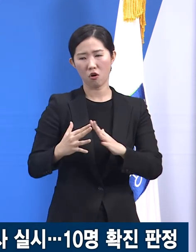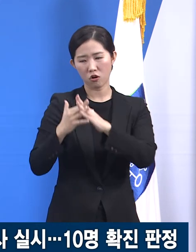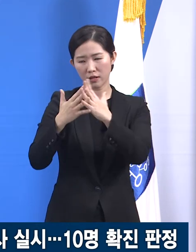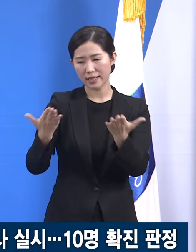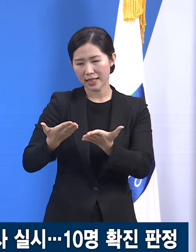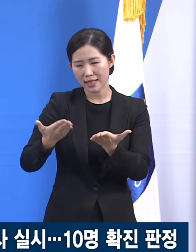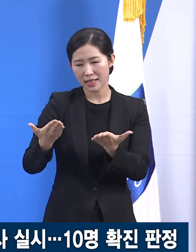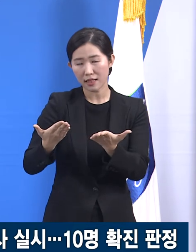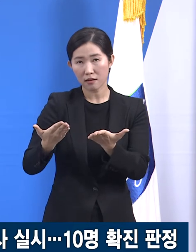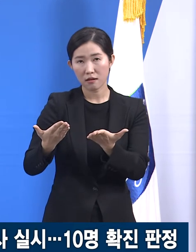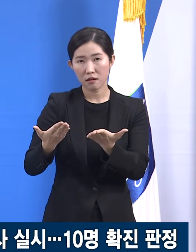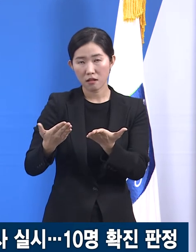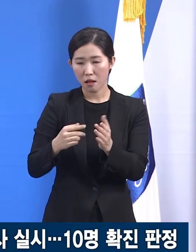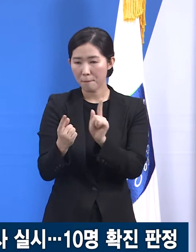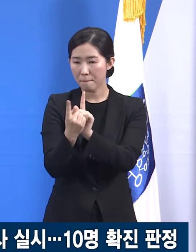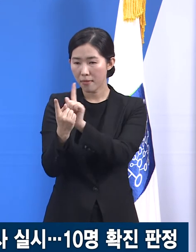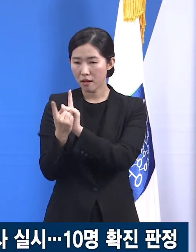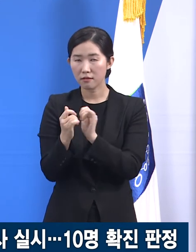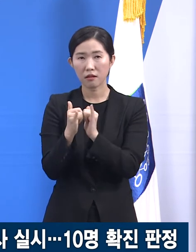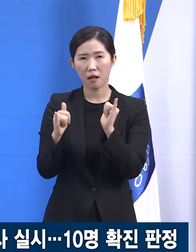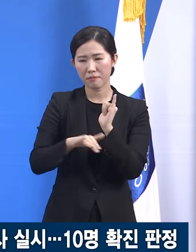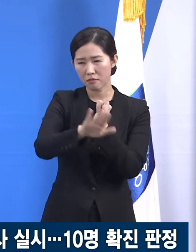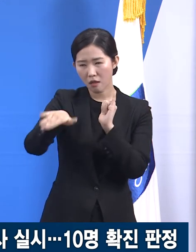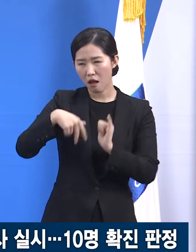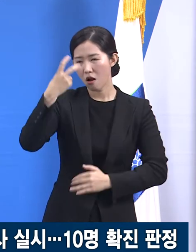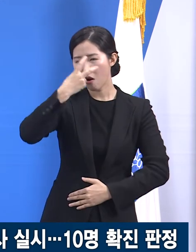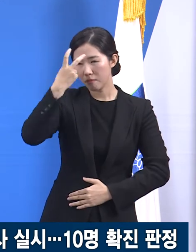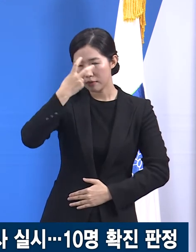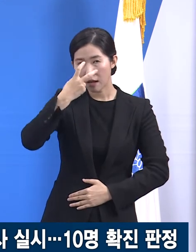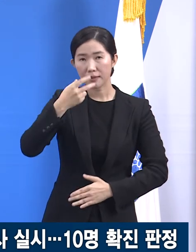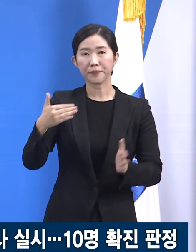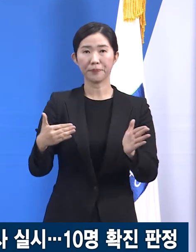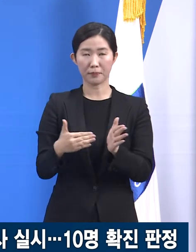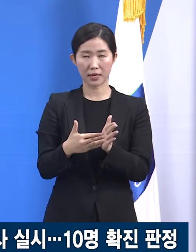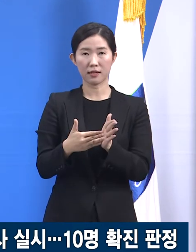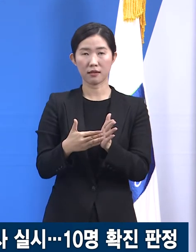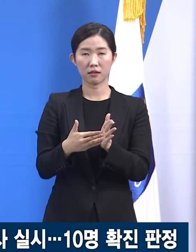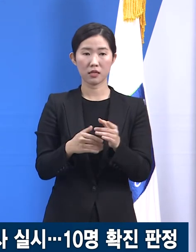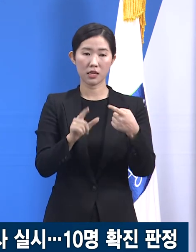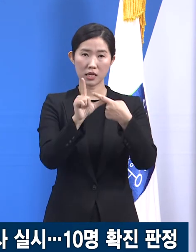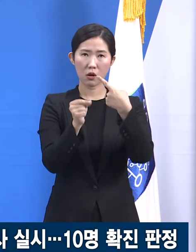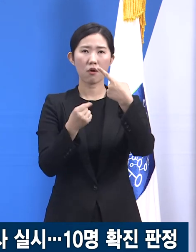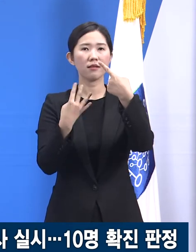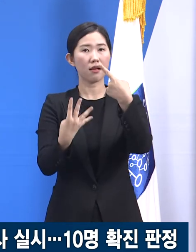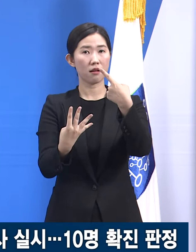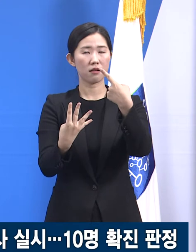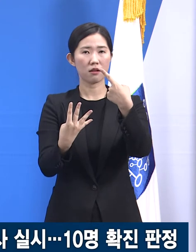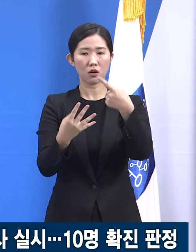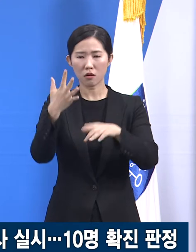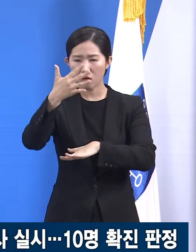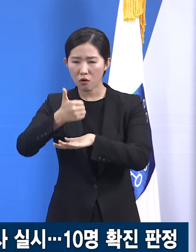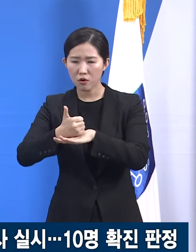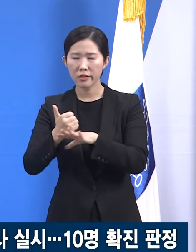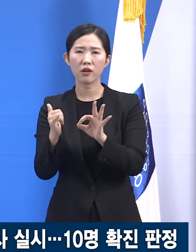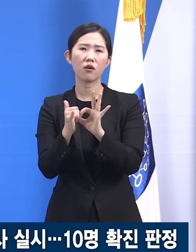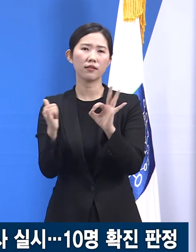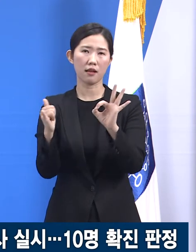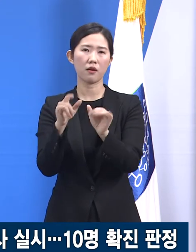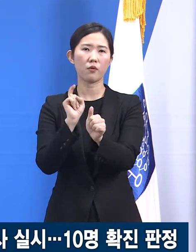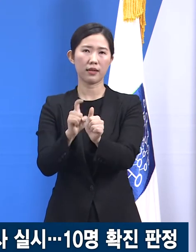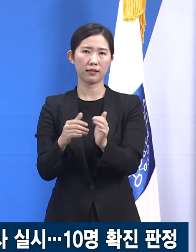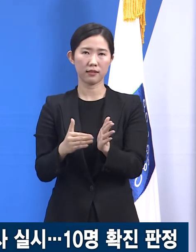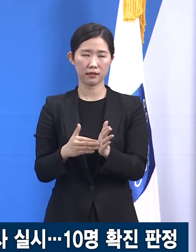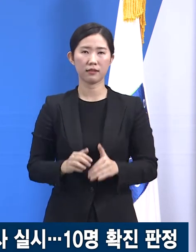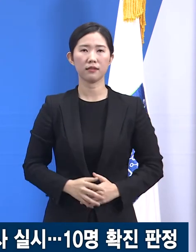근무하던 접촉자들을 대상으로 진단검사를 실시하였고 1월 4일 10명이 확진 판정을 받게 되었습니다.